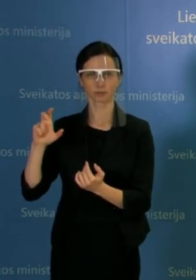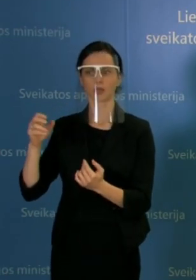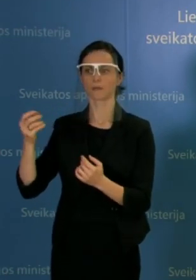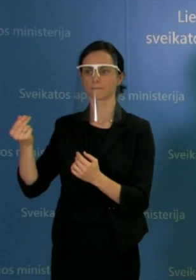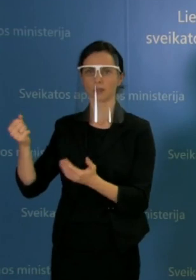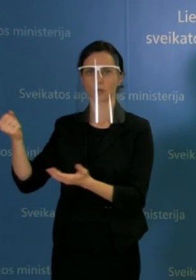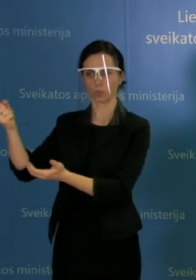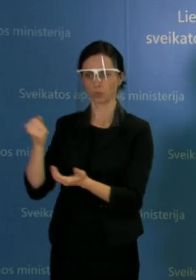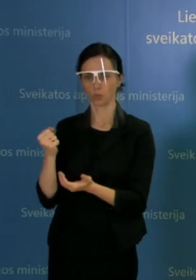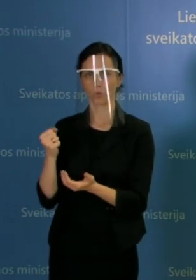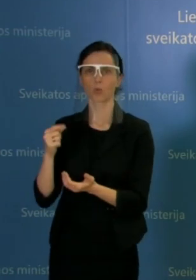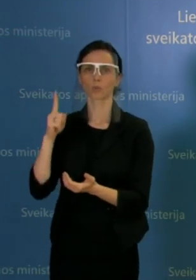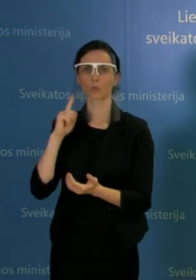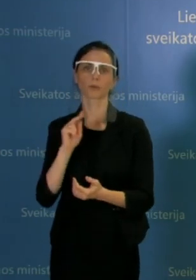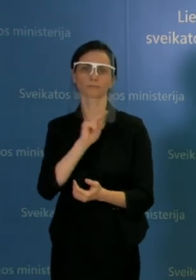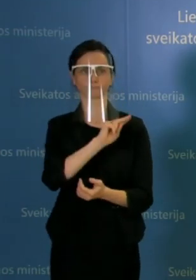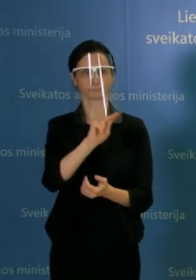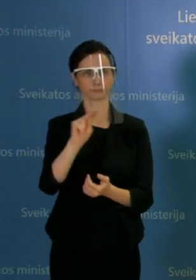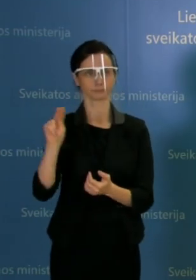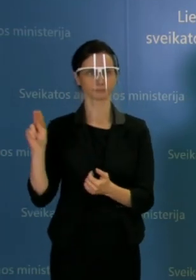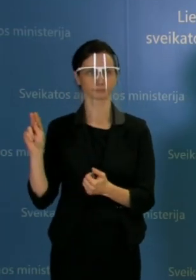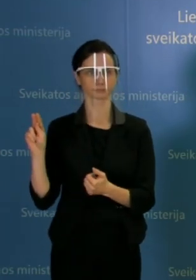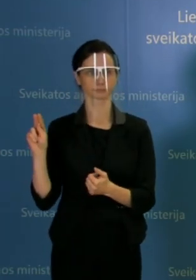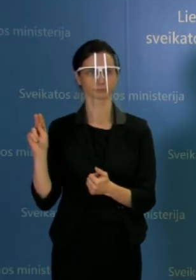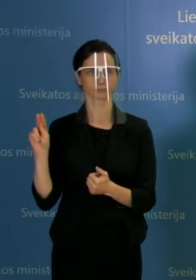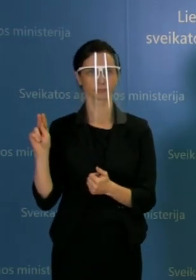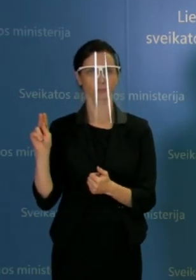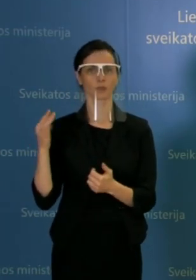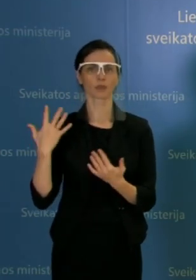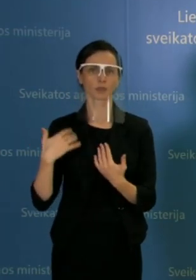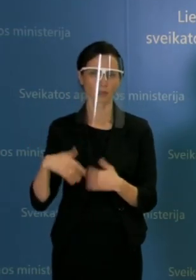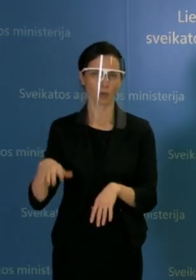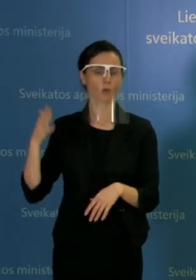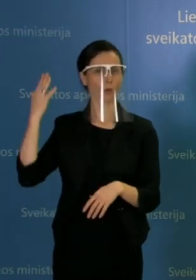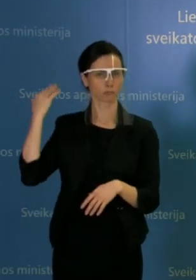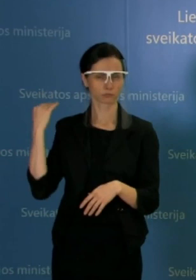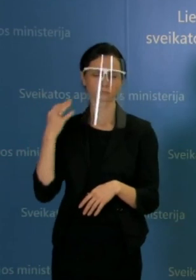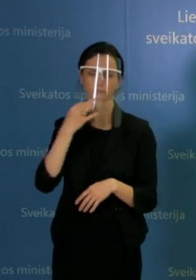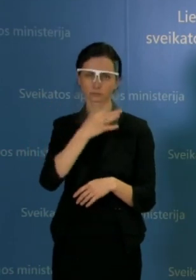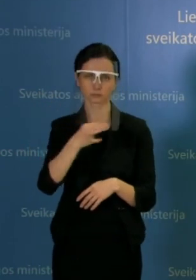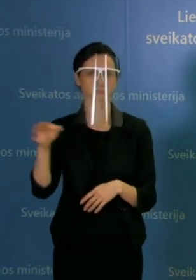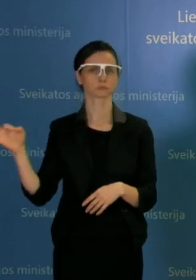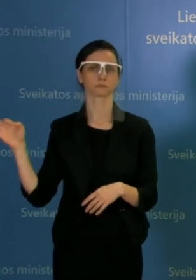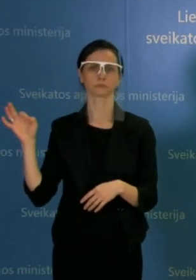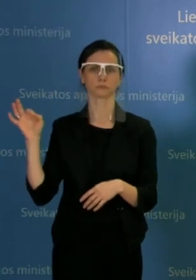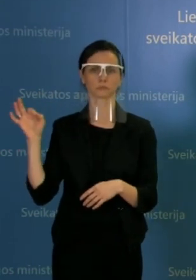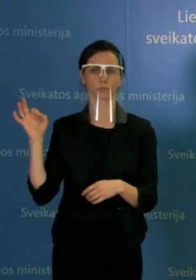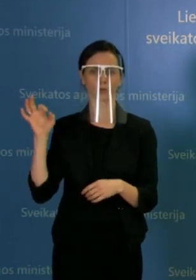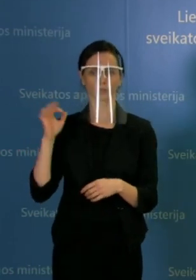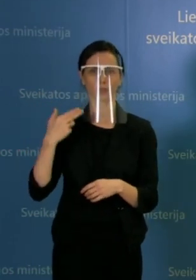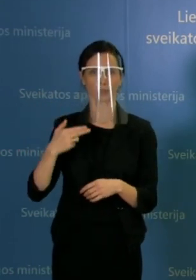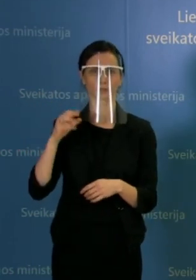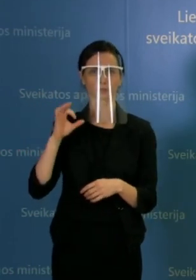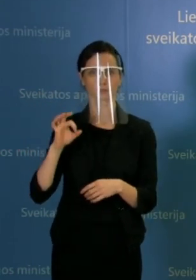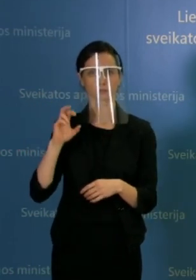jam tai noriu tik tai priminti ir informuoti, ką ne kartą esam kartoja, kad Nacionaliniam